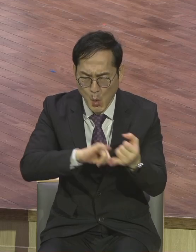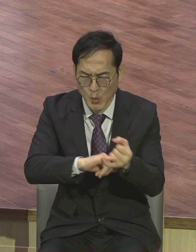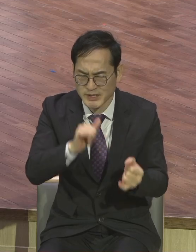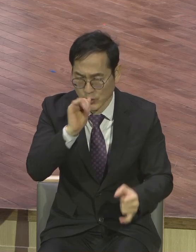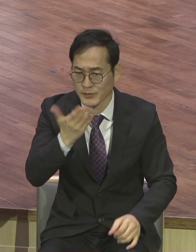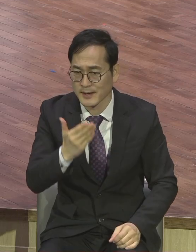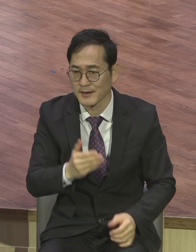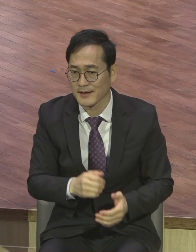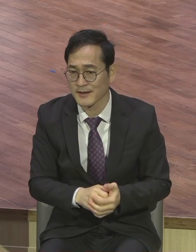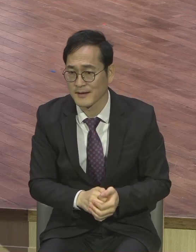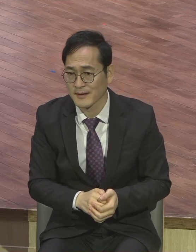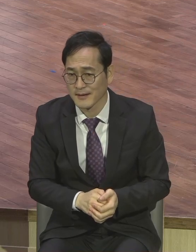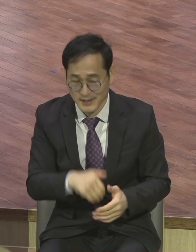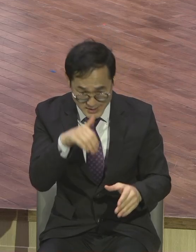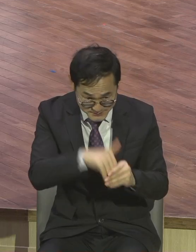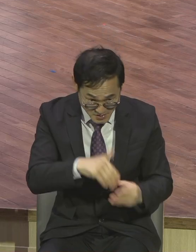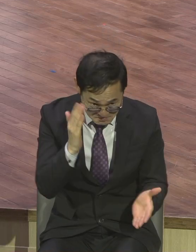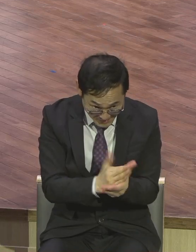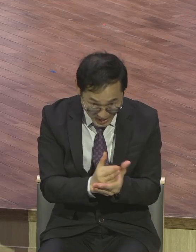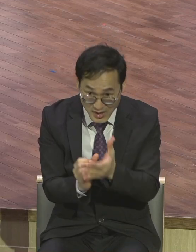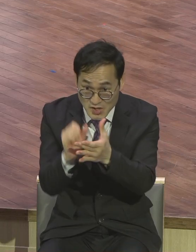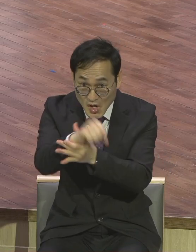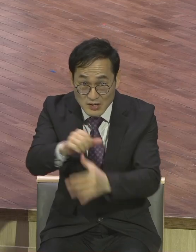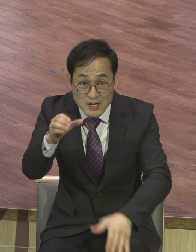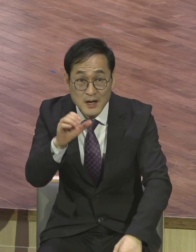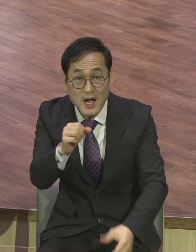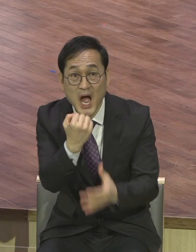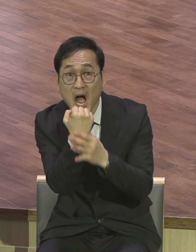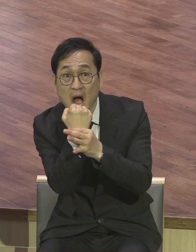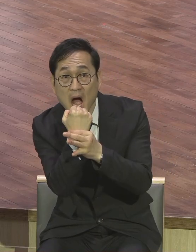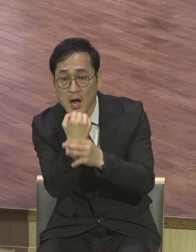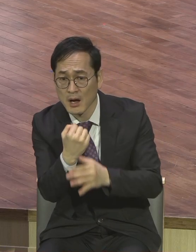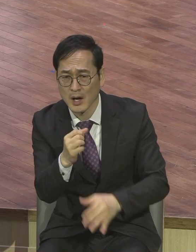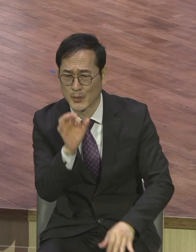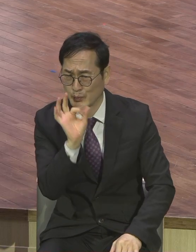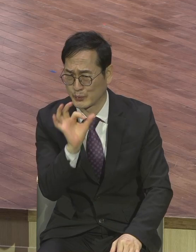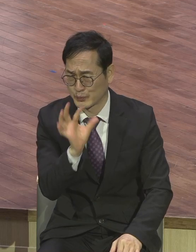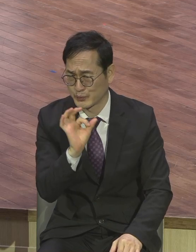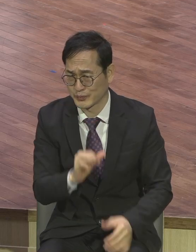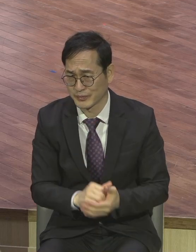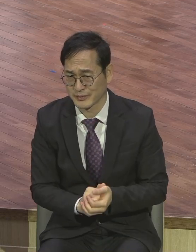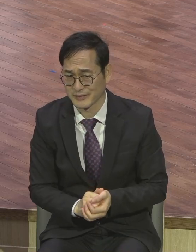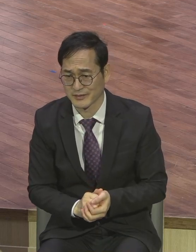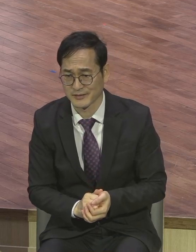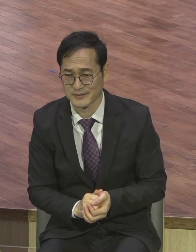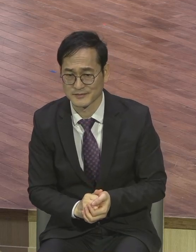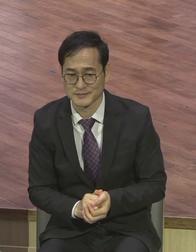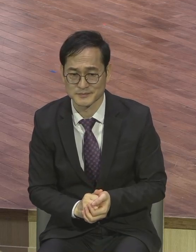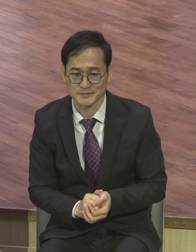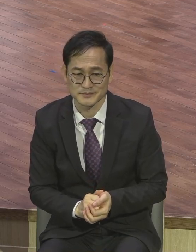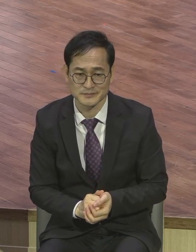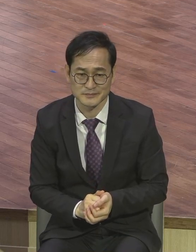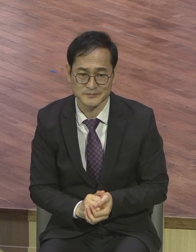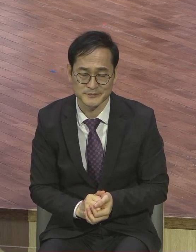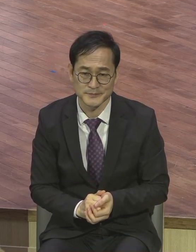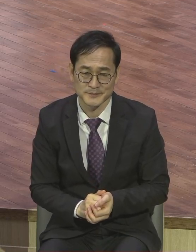아무것도 심지 않고 어떤 결실을 기대한다. 그 어불성설이죠. 말도 안 되는 소리죠.